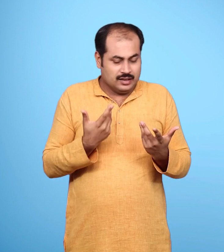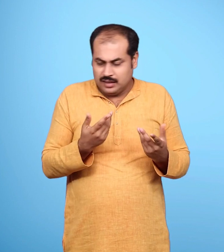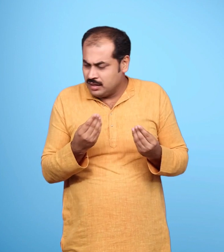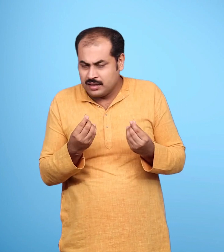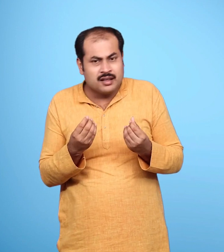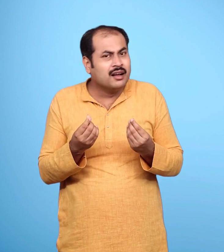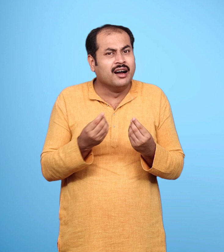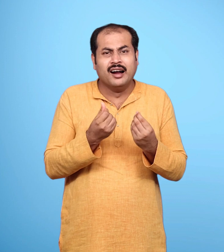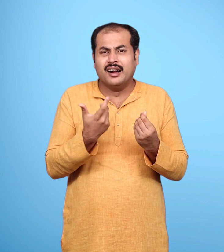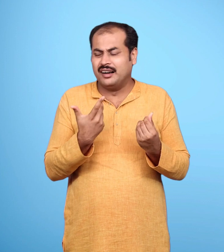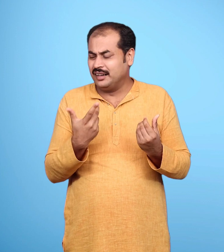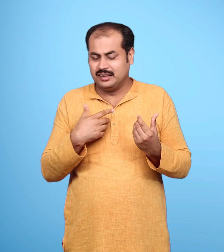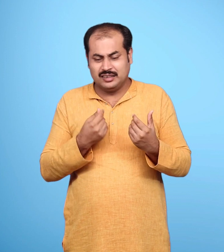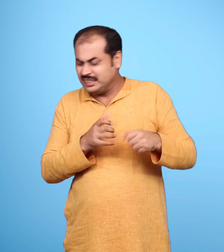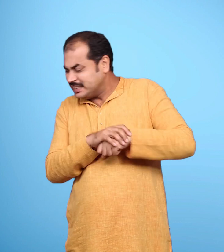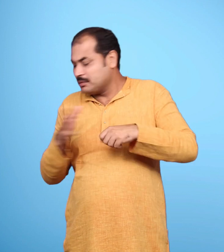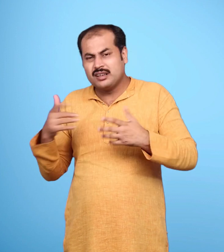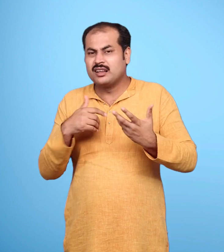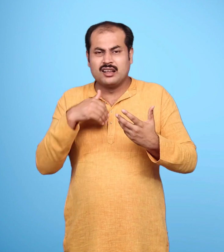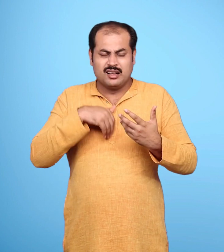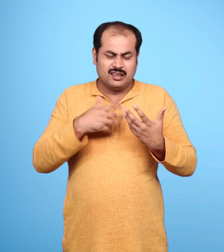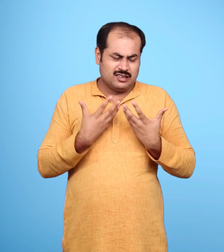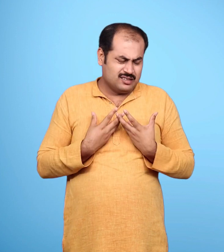सुमयम को असहाय पाकरवे विलाप करने लगें